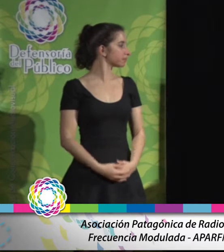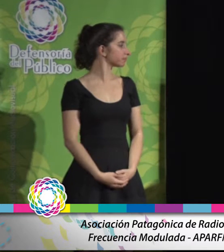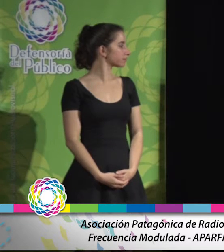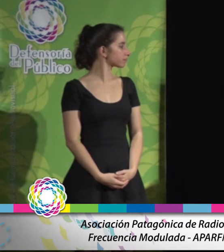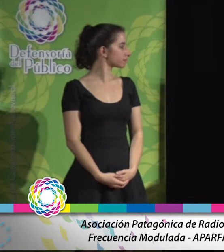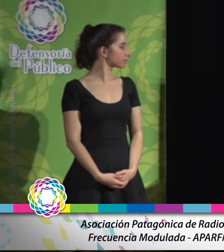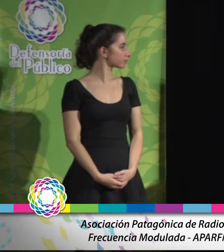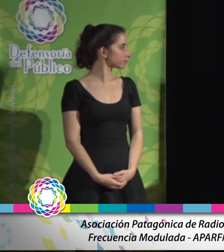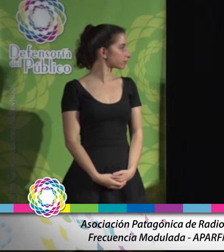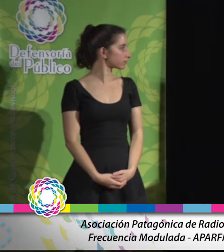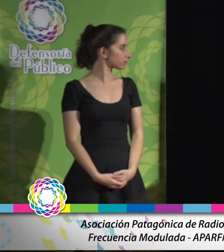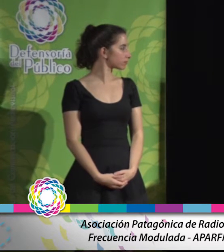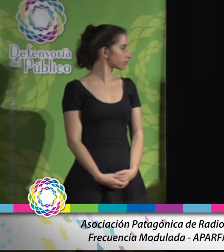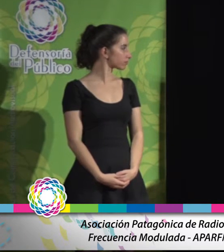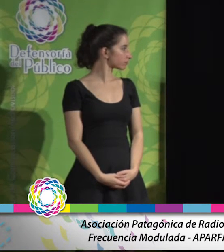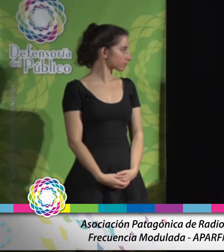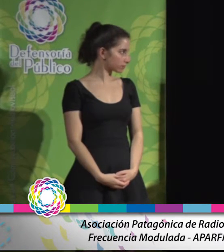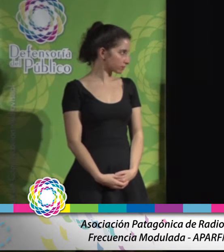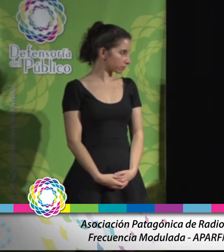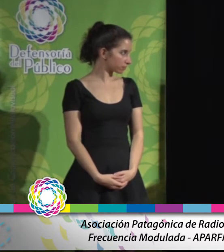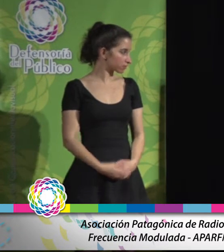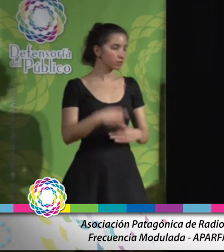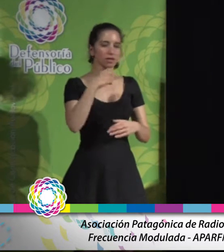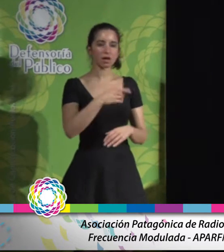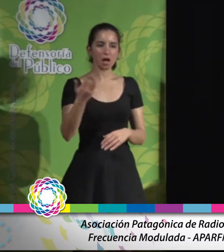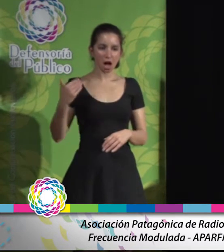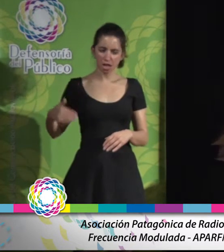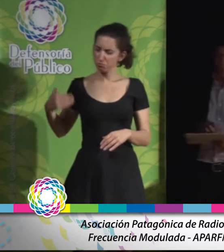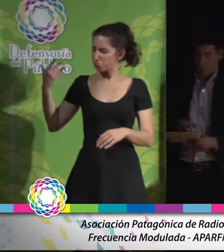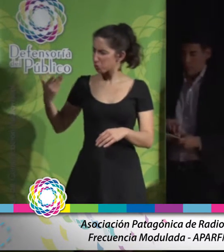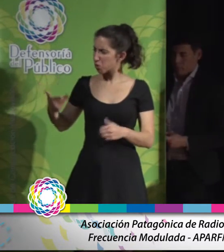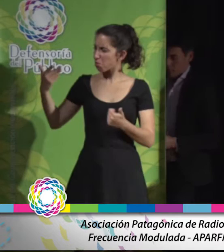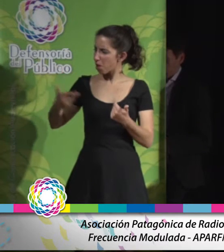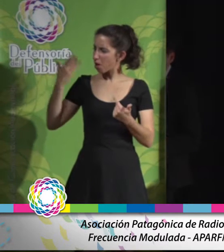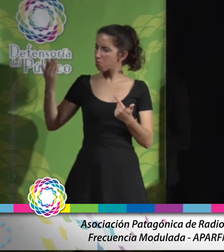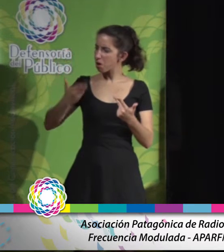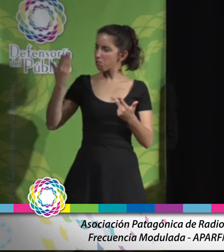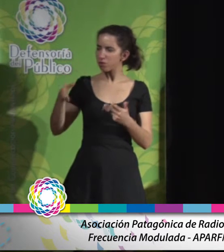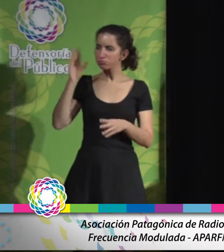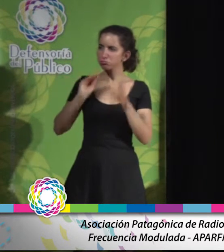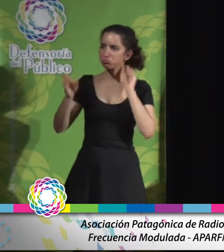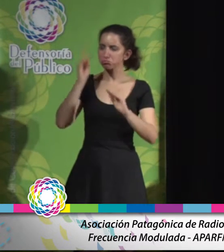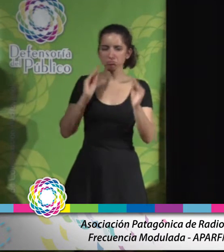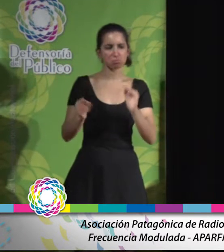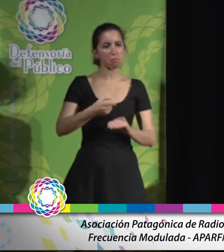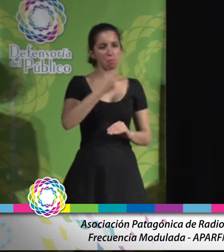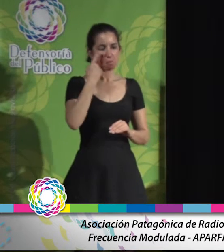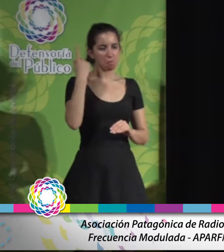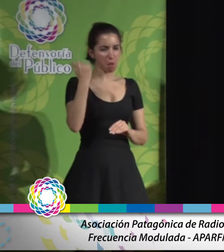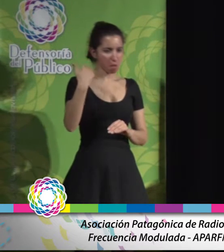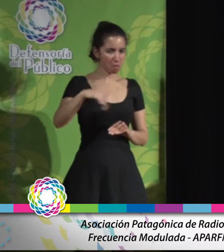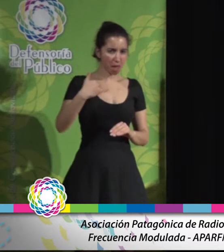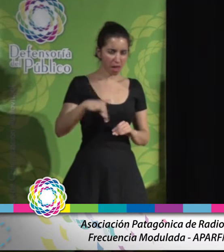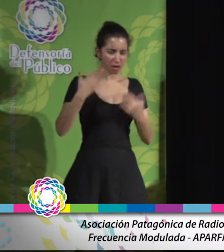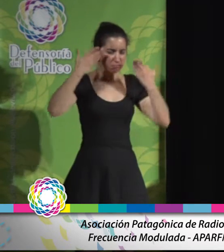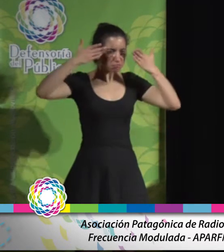Principalmente veníamos, o sea, lo que hemos escuchado acá es muy valioso, la verdad es que esto enriquece